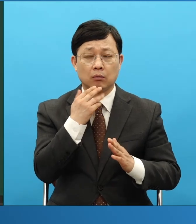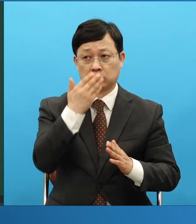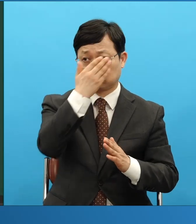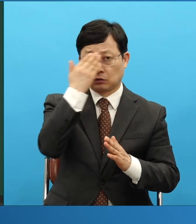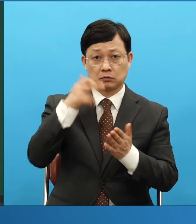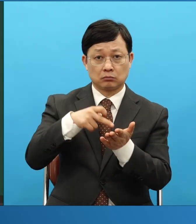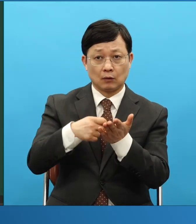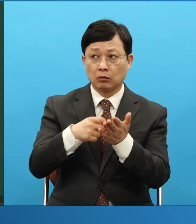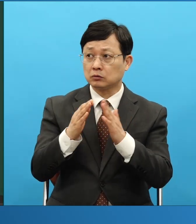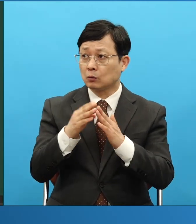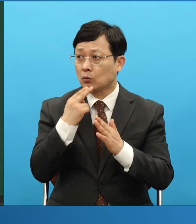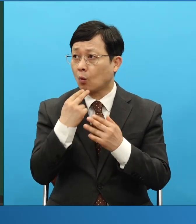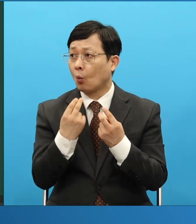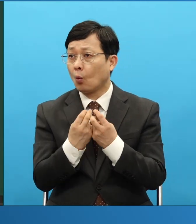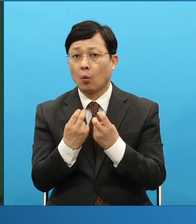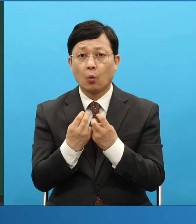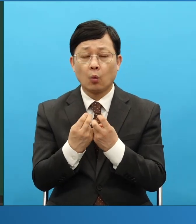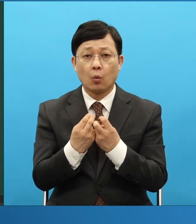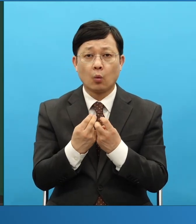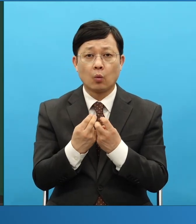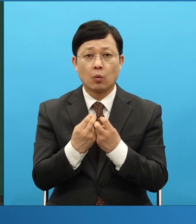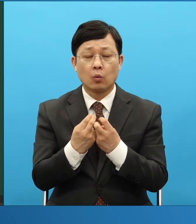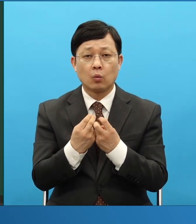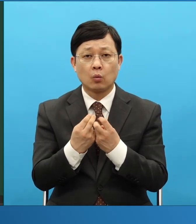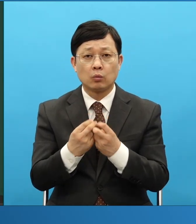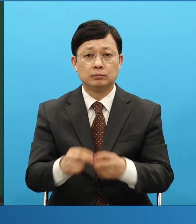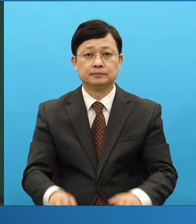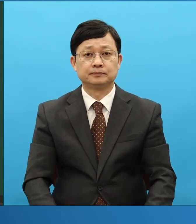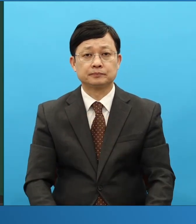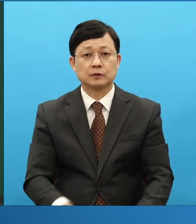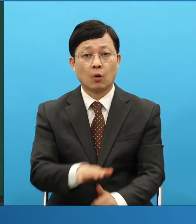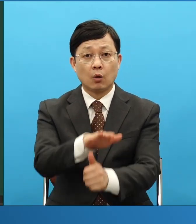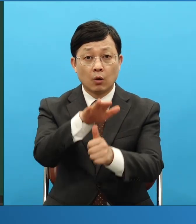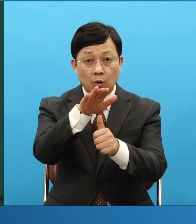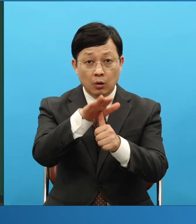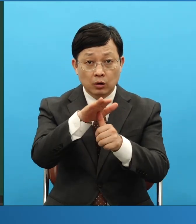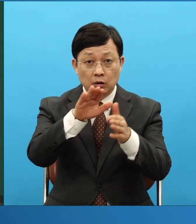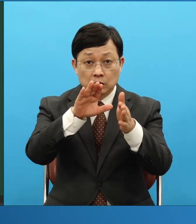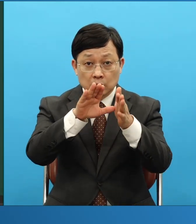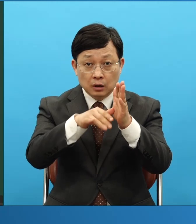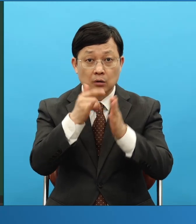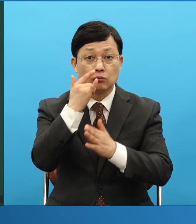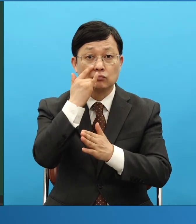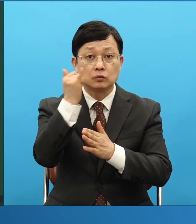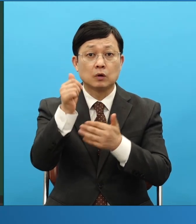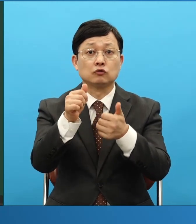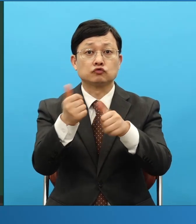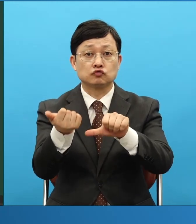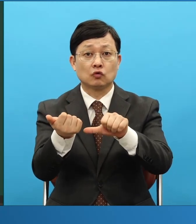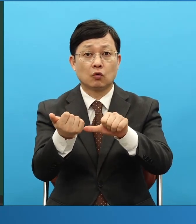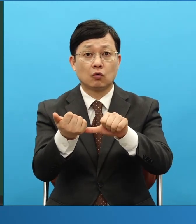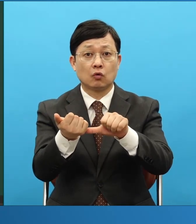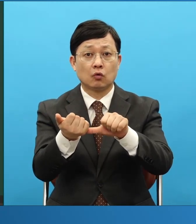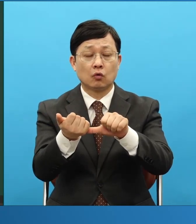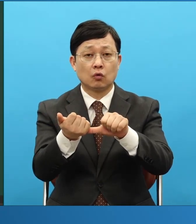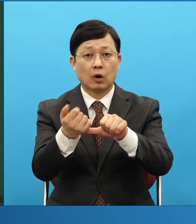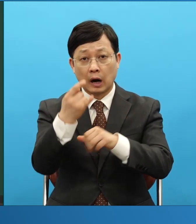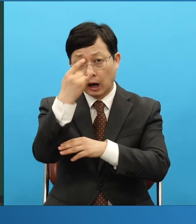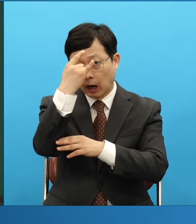어떡합니까? 어릴 때 어머니 아버지가 돌아가시고, 할머니하고 같이 있다는 거예요